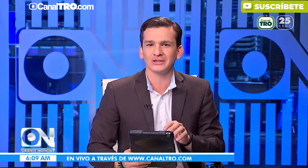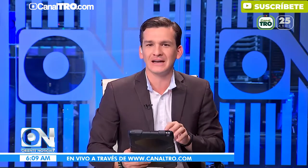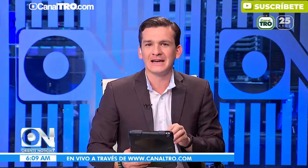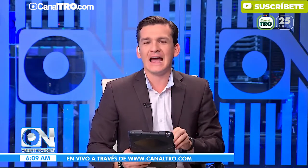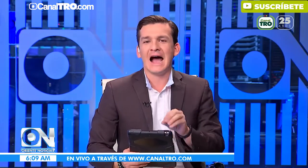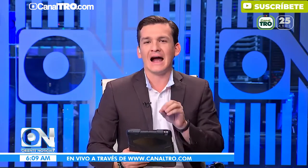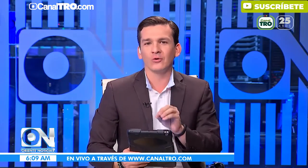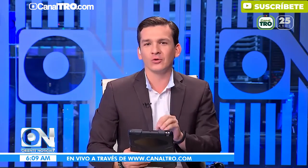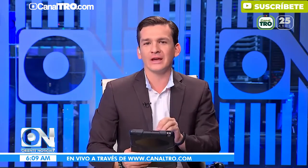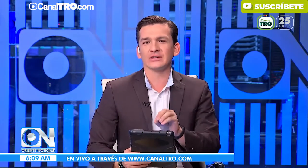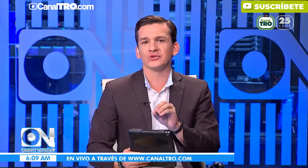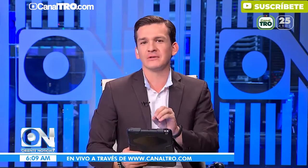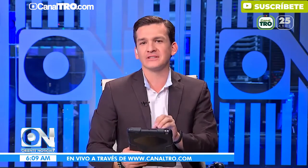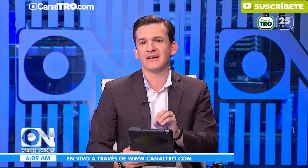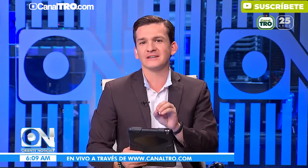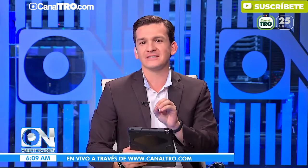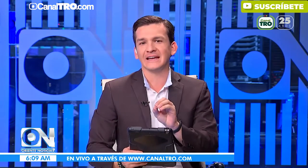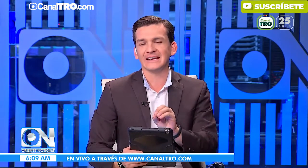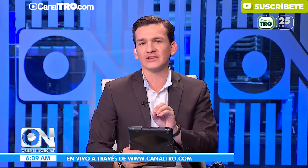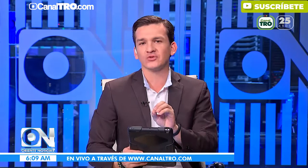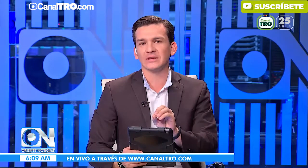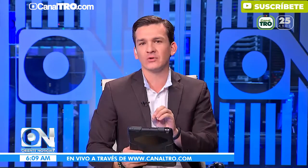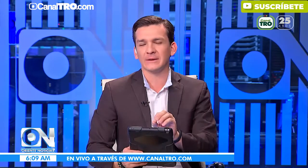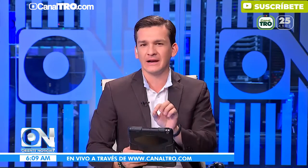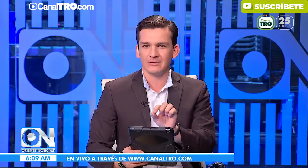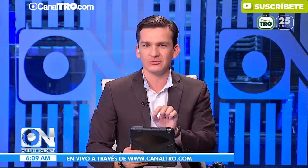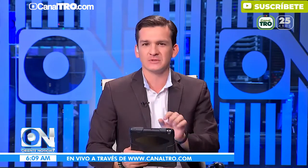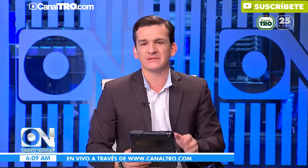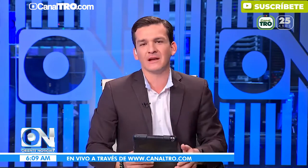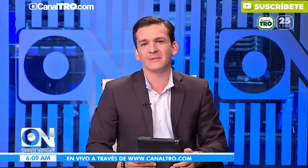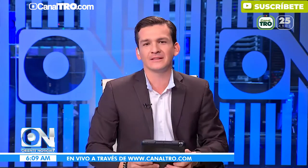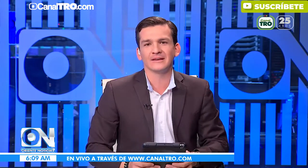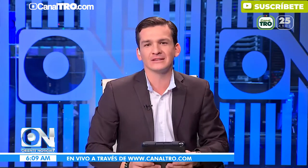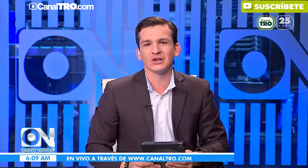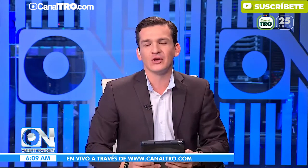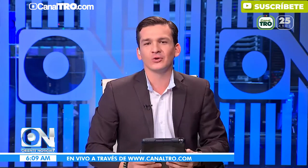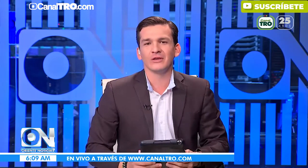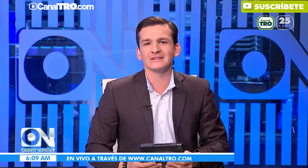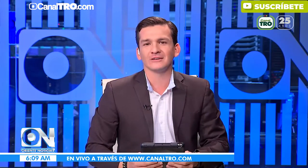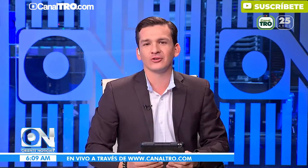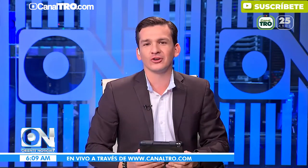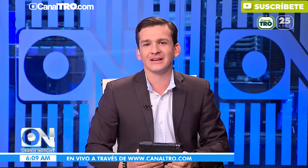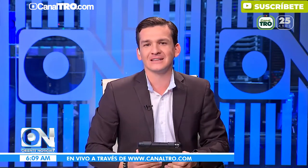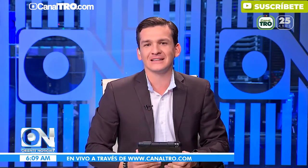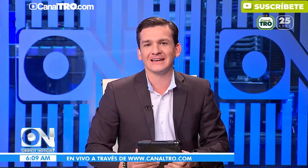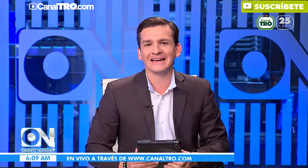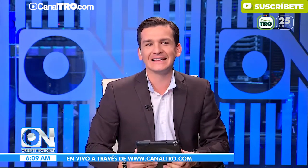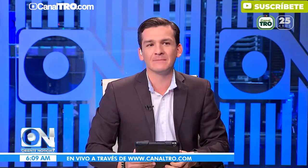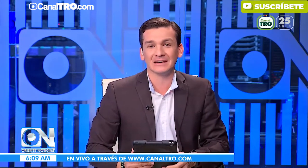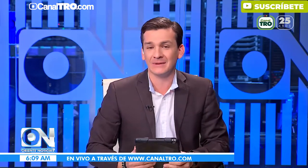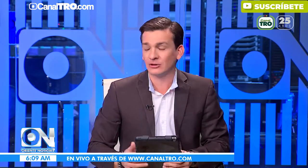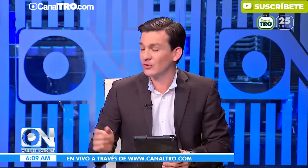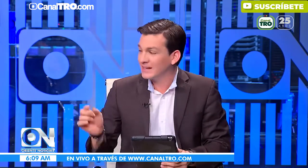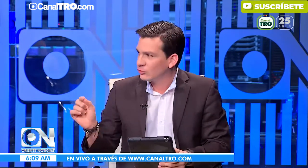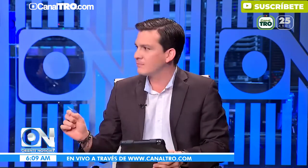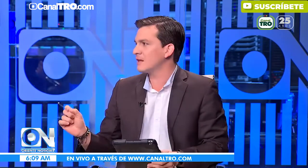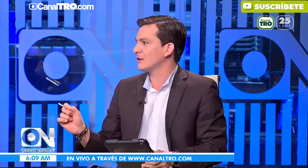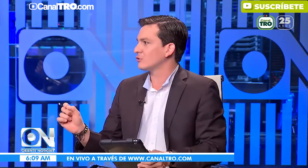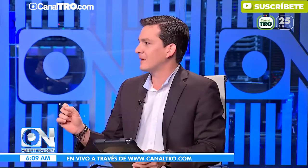sorda acude a las universidades en la ciudad de Bucaramanga. Hablamos específicamente de las unidades tecnológicas del departamento. No es ningún impedimento,